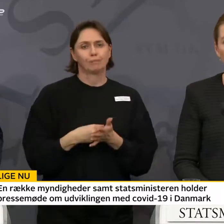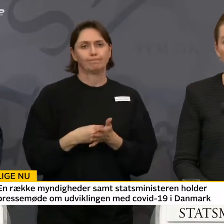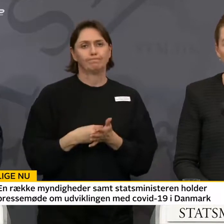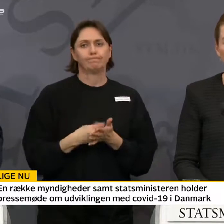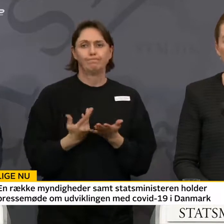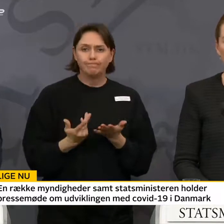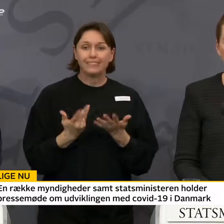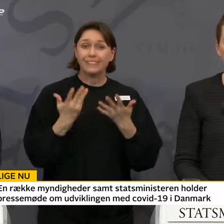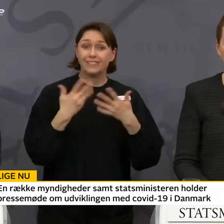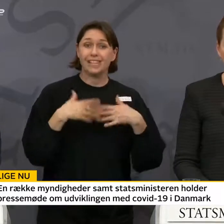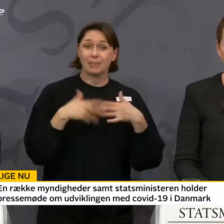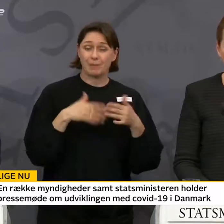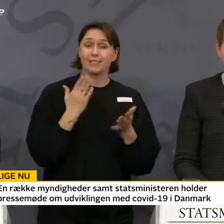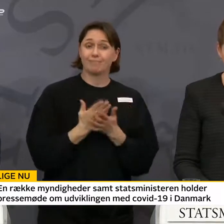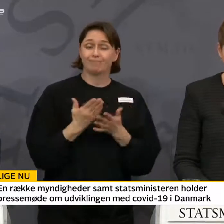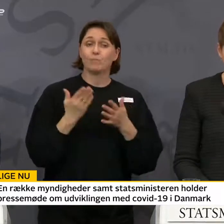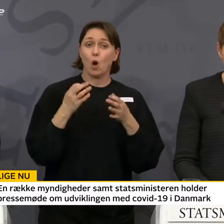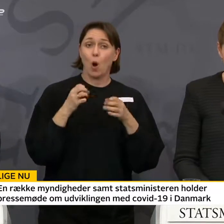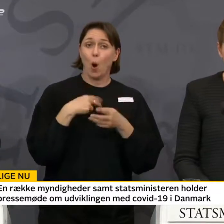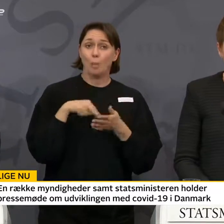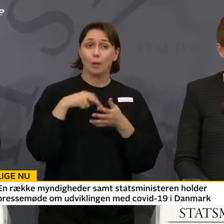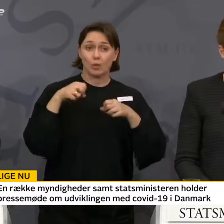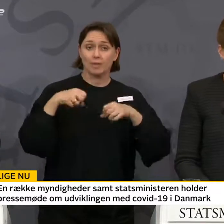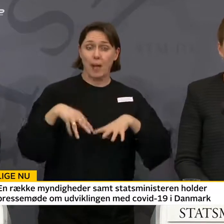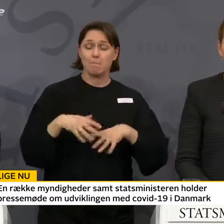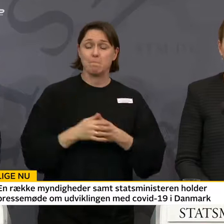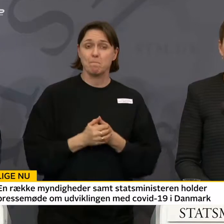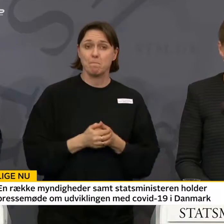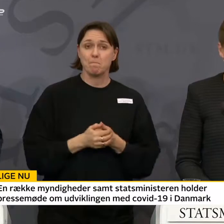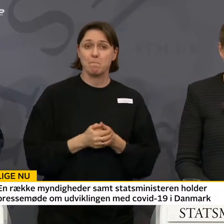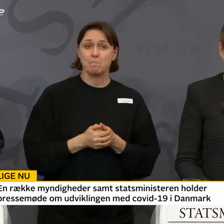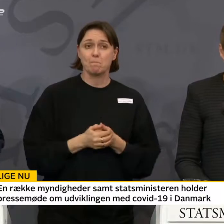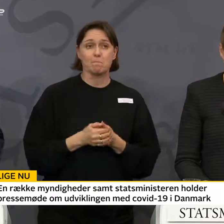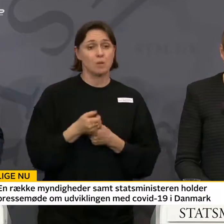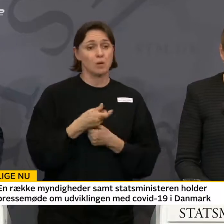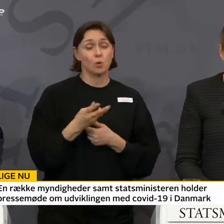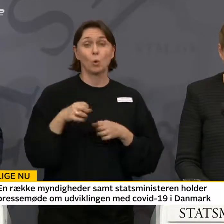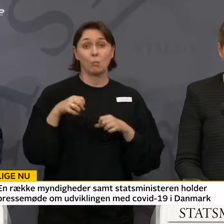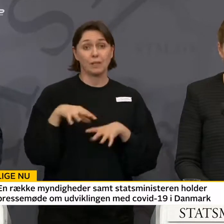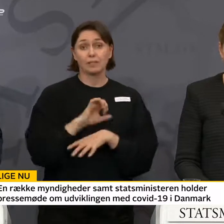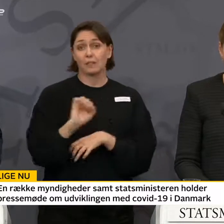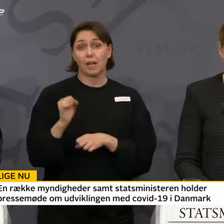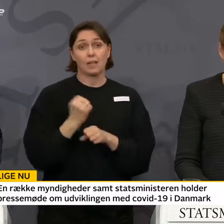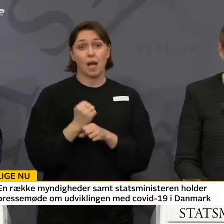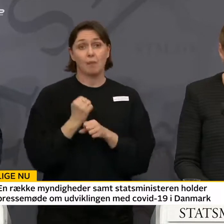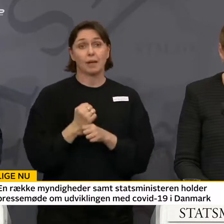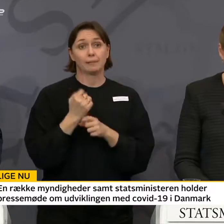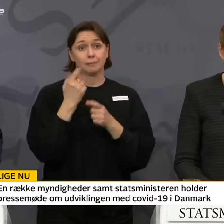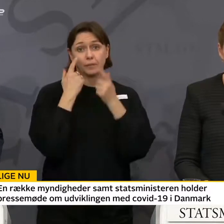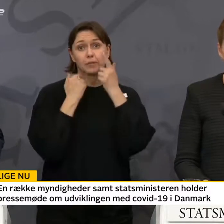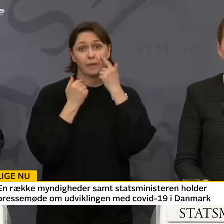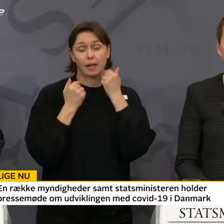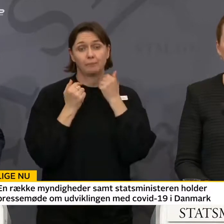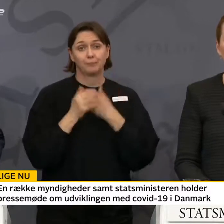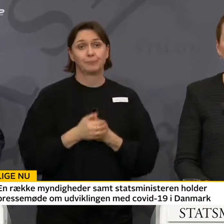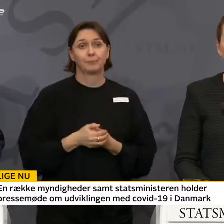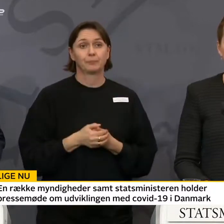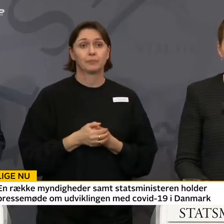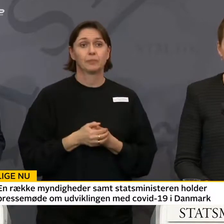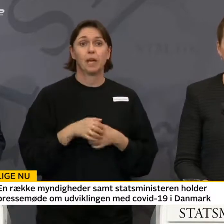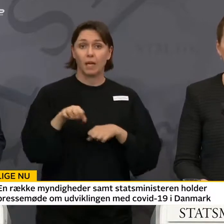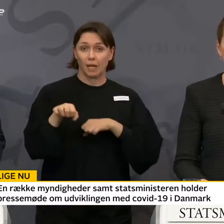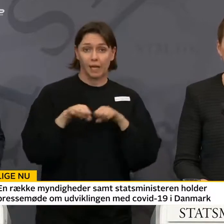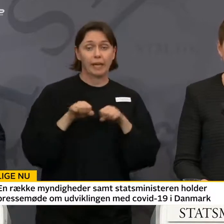Virksomheder kommer til at opleve tab. Der er nogen, der vil komme til at miste deres arbejde desværre. Regeringen